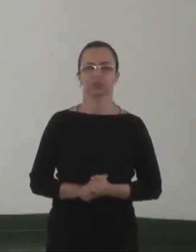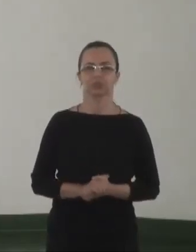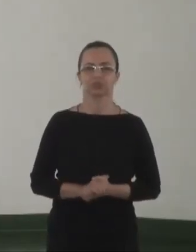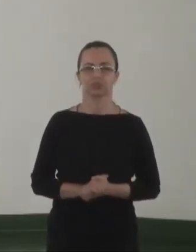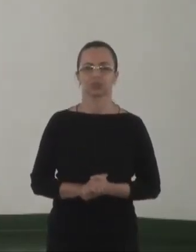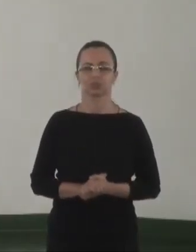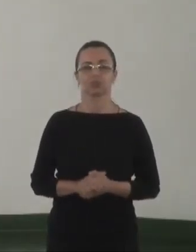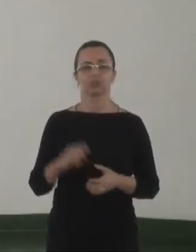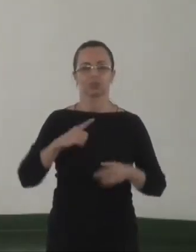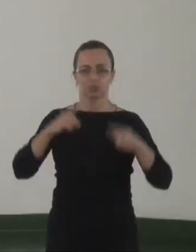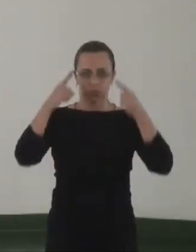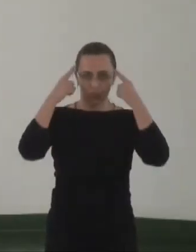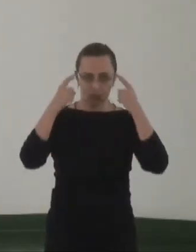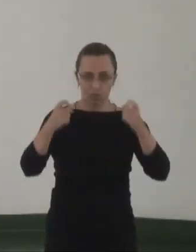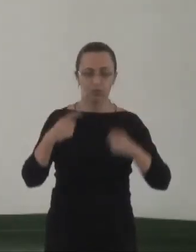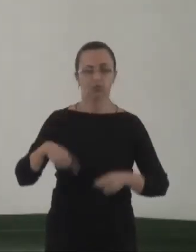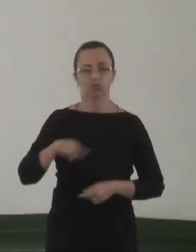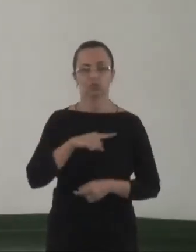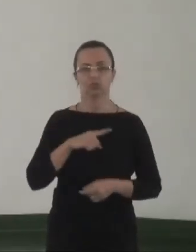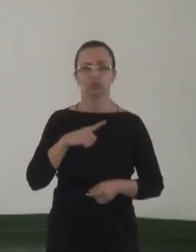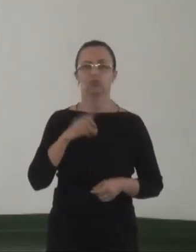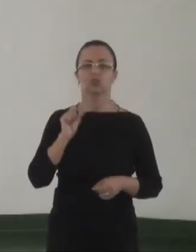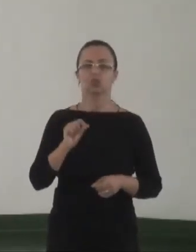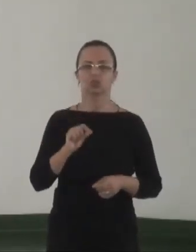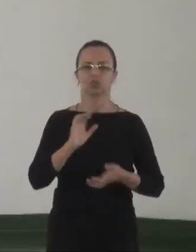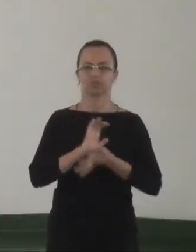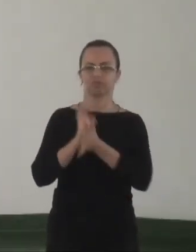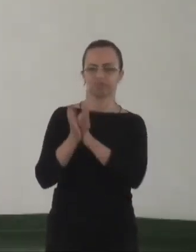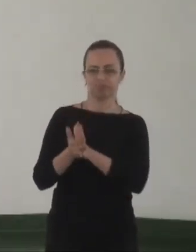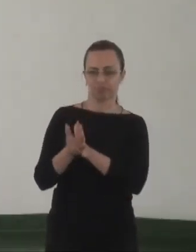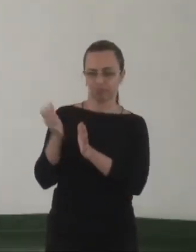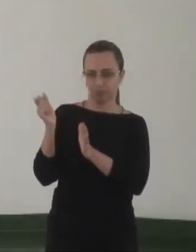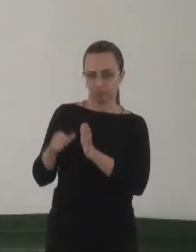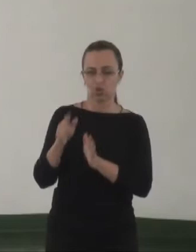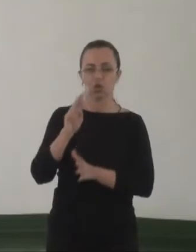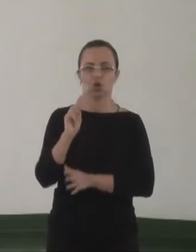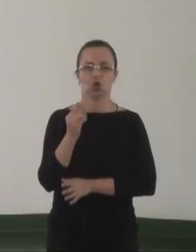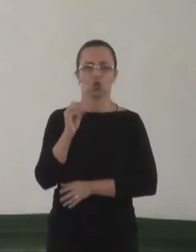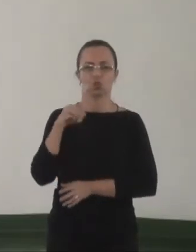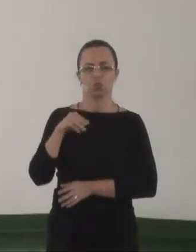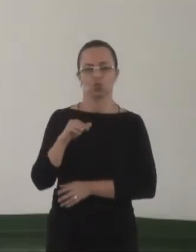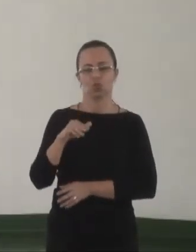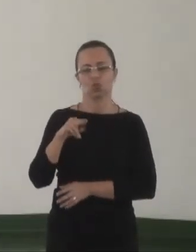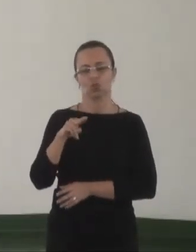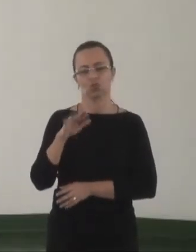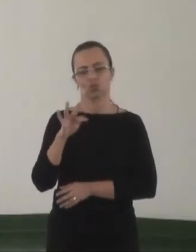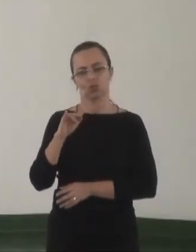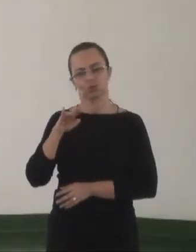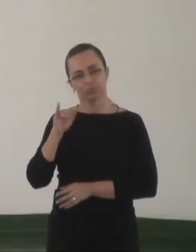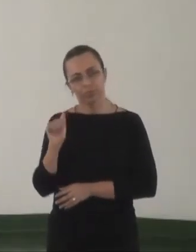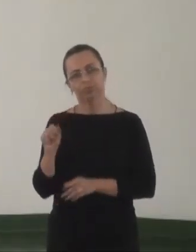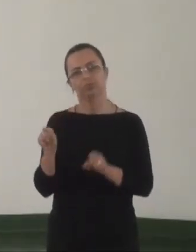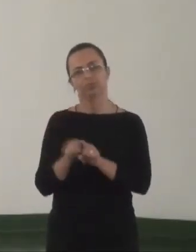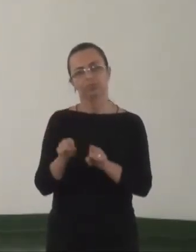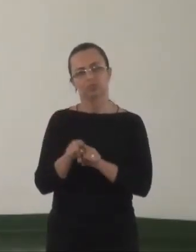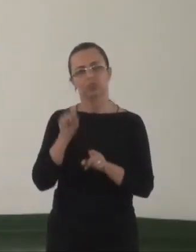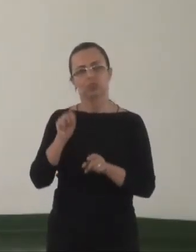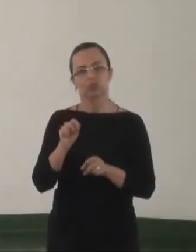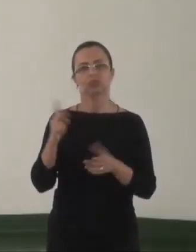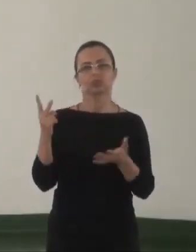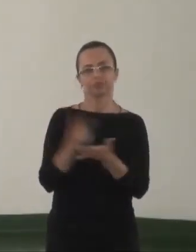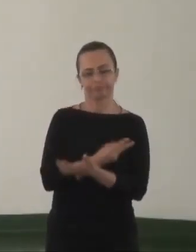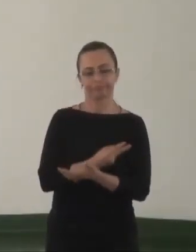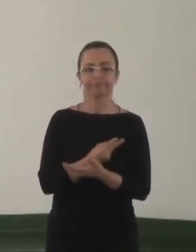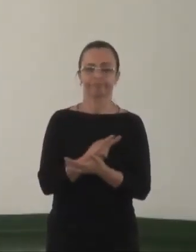Além da violência que nós caracterizamos como homofobia, surgiu também o problema, e que inclusive na prática